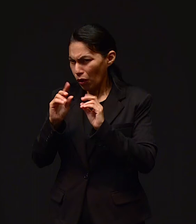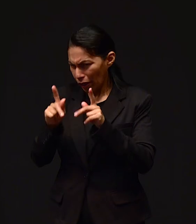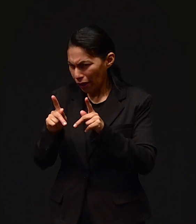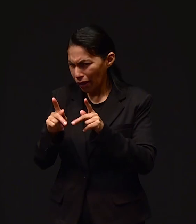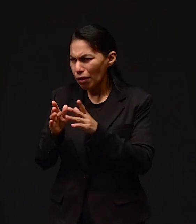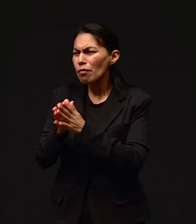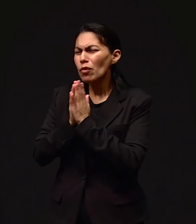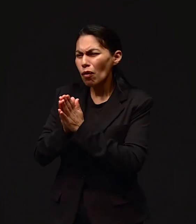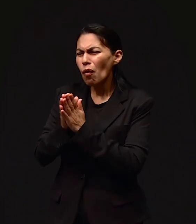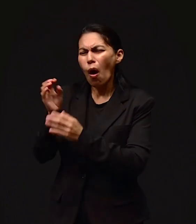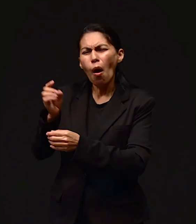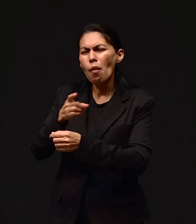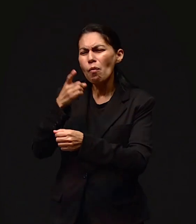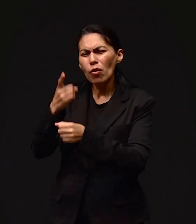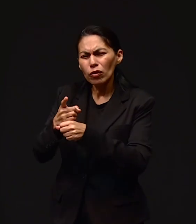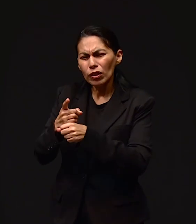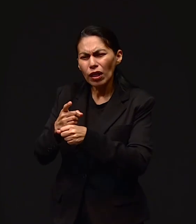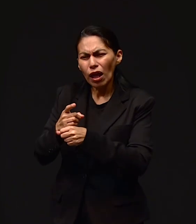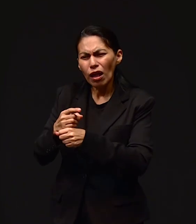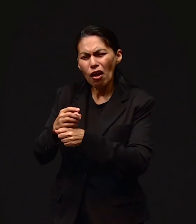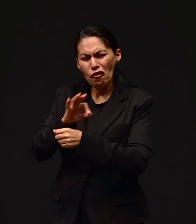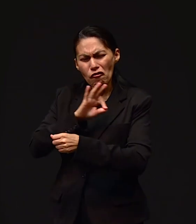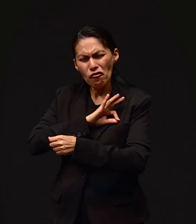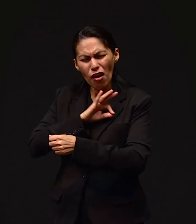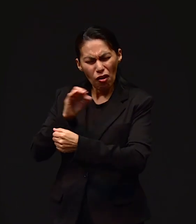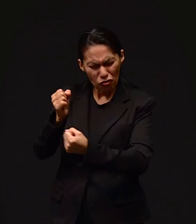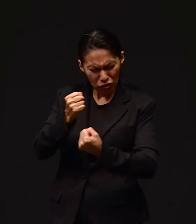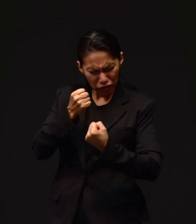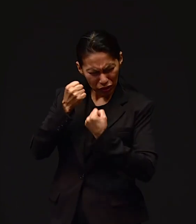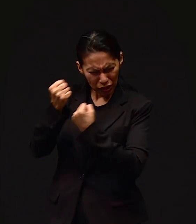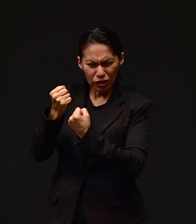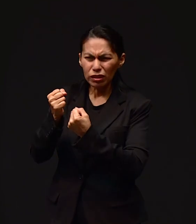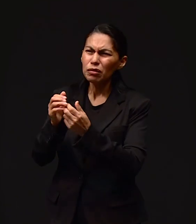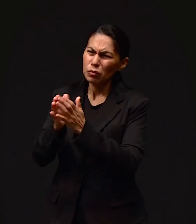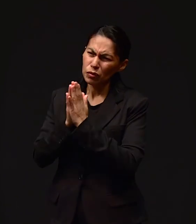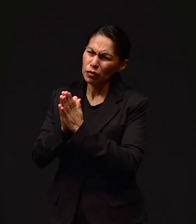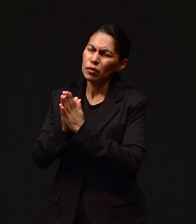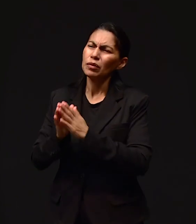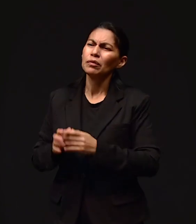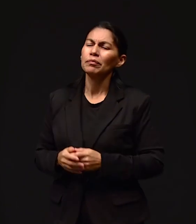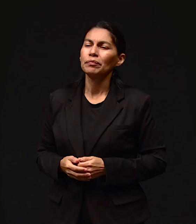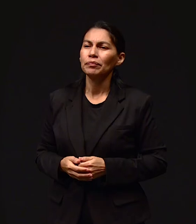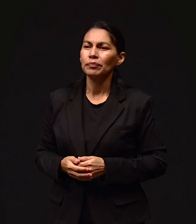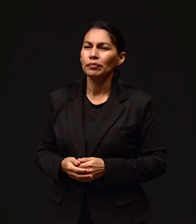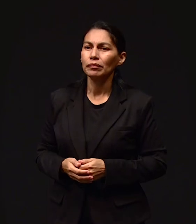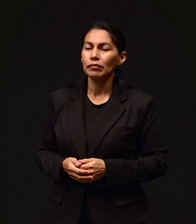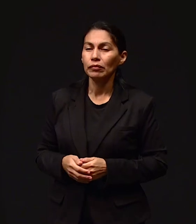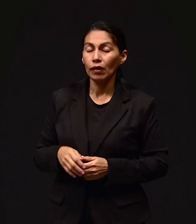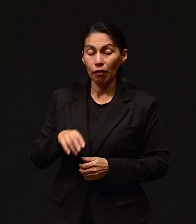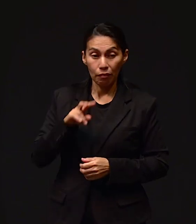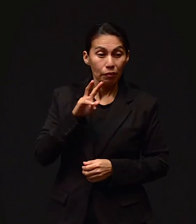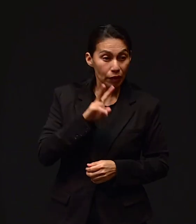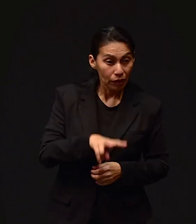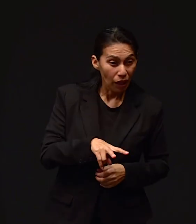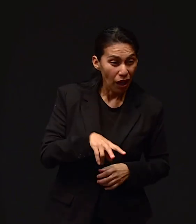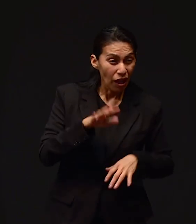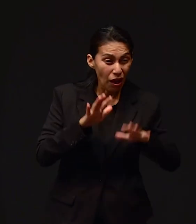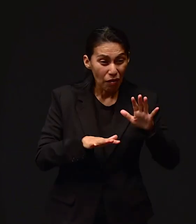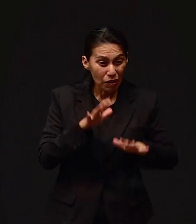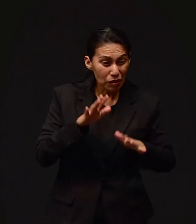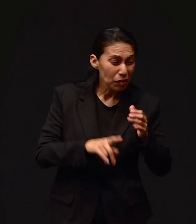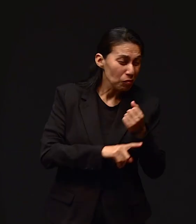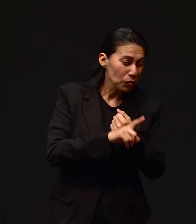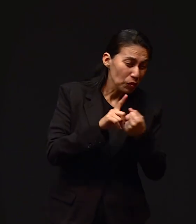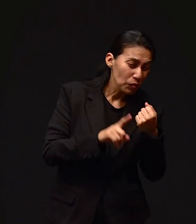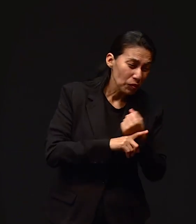bueno, dame la oportunidad de hacerlo. Dame. A es cierto, a veces vienen ciertas crisis